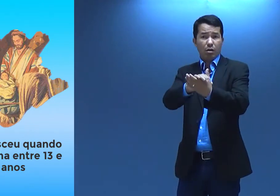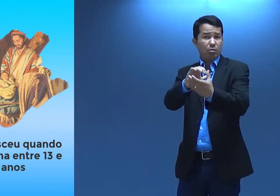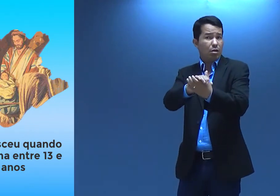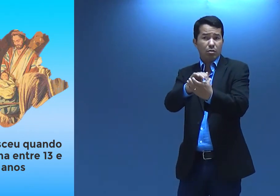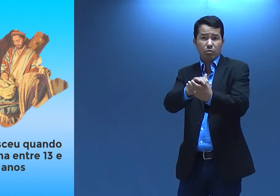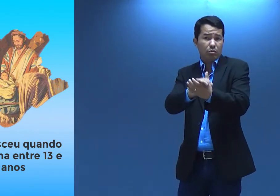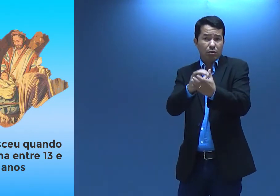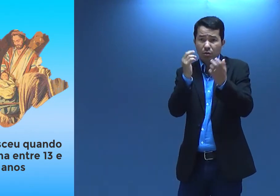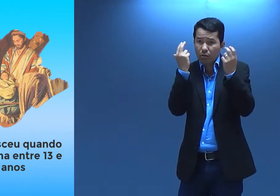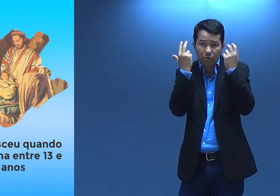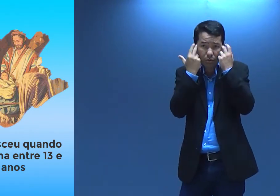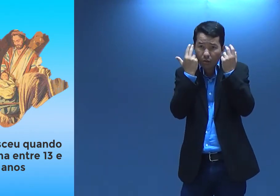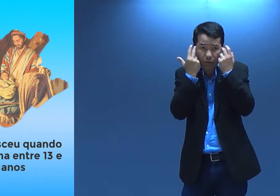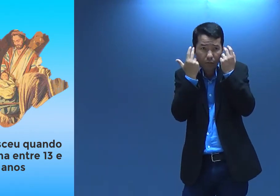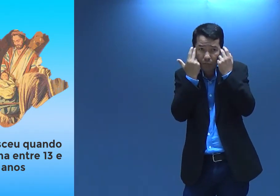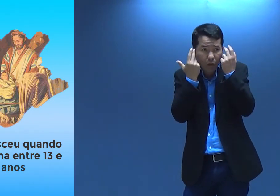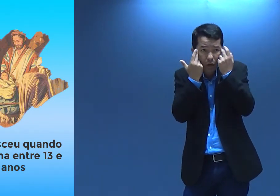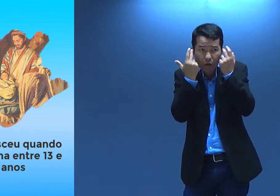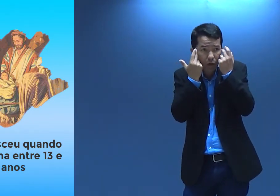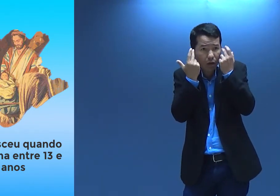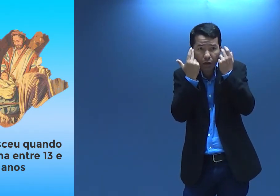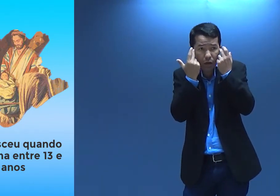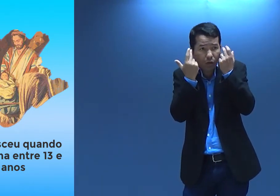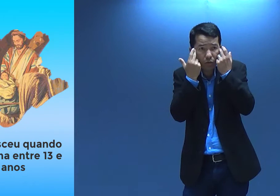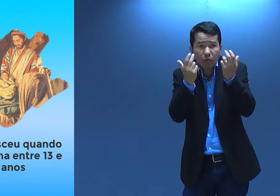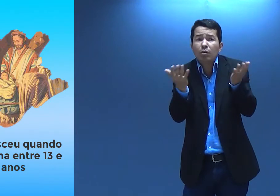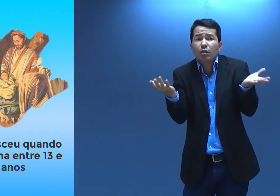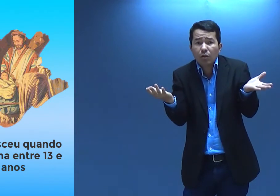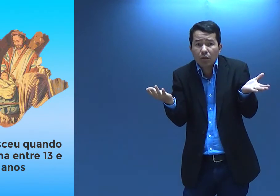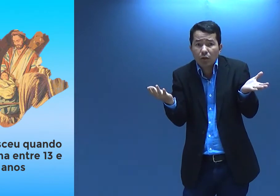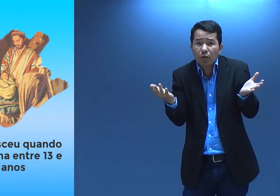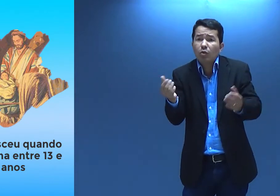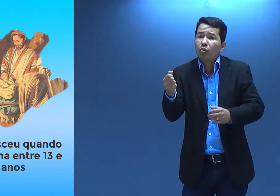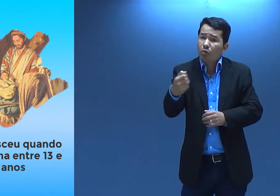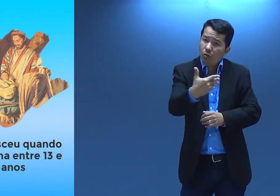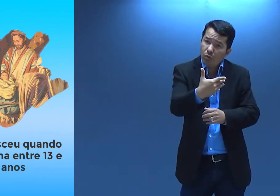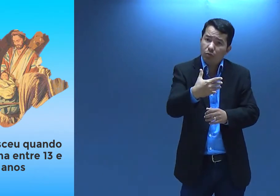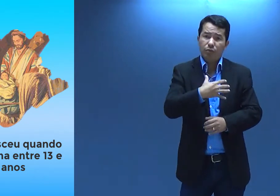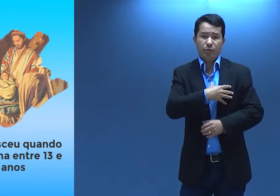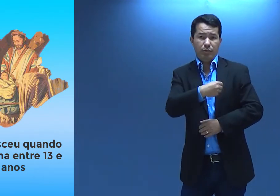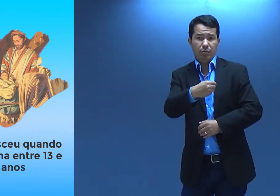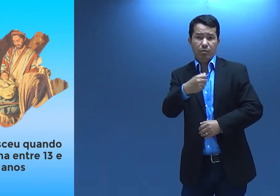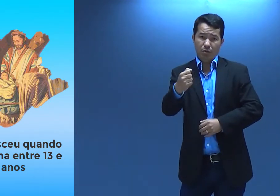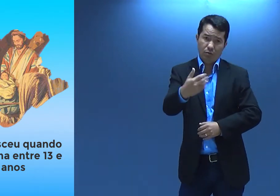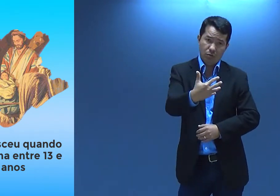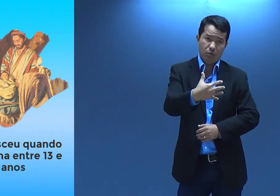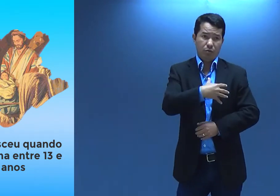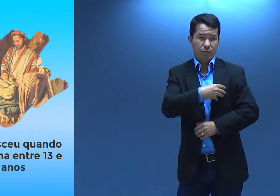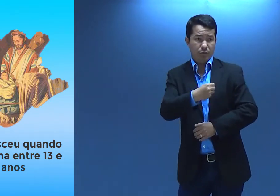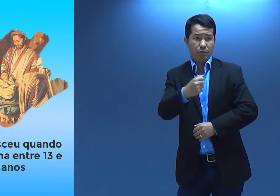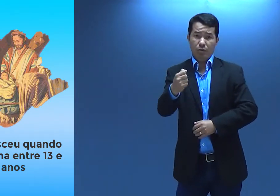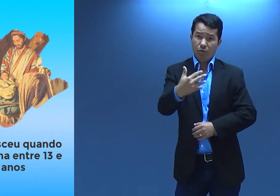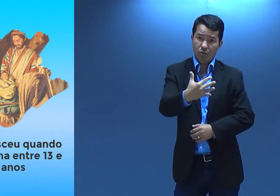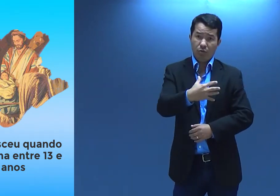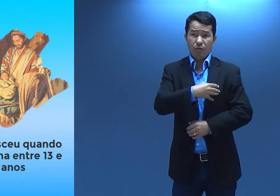José e Maria casaram. Normal. E o que aconteceu? Tiveram filhos e mais